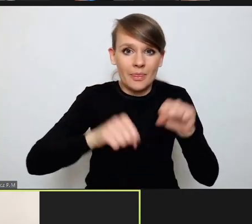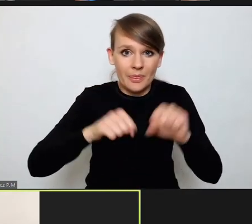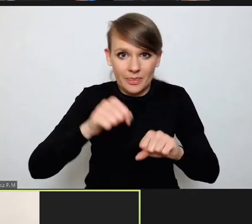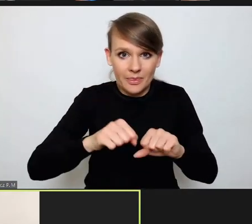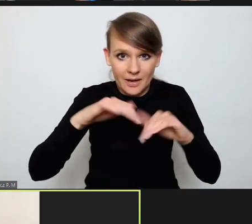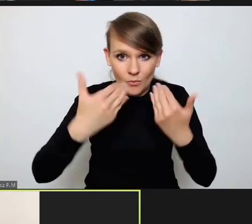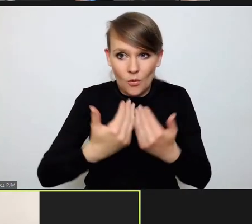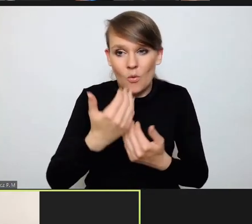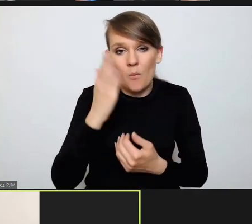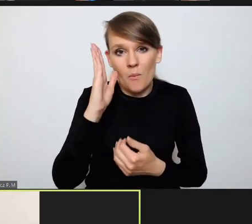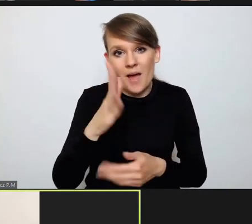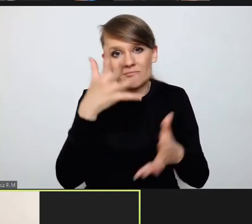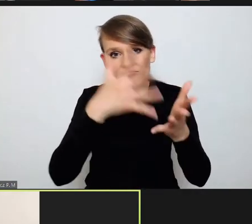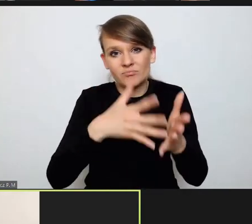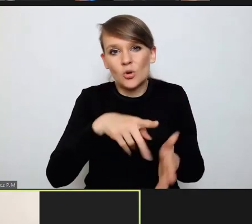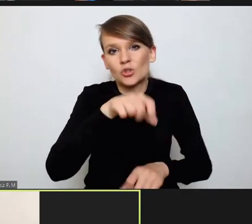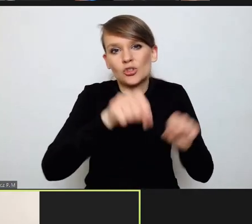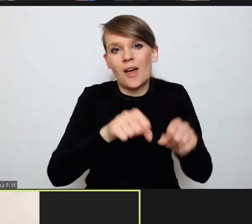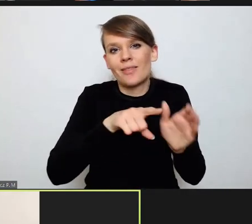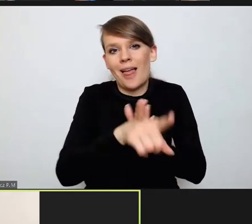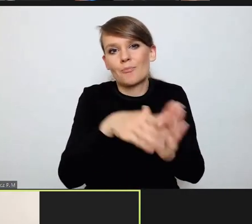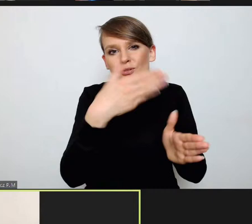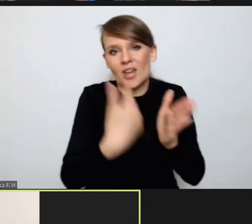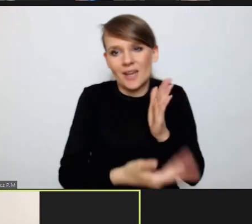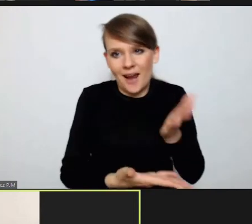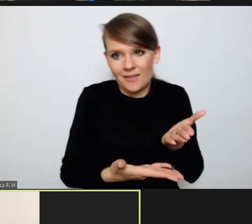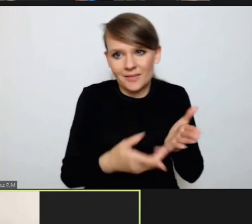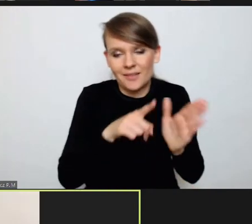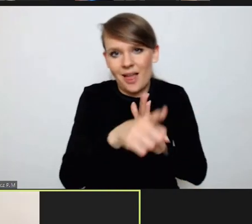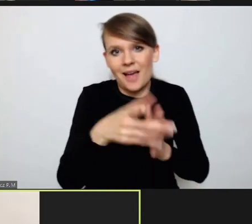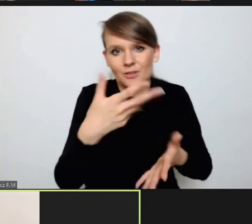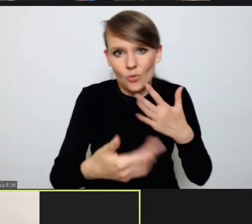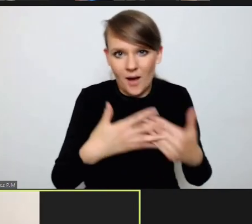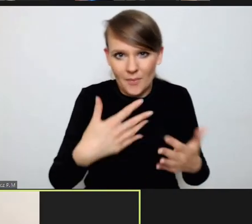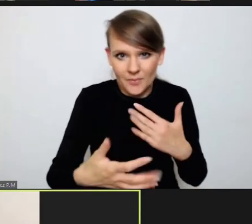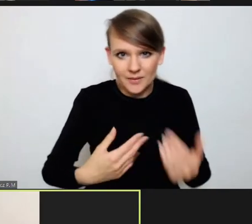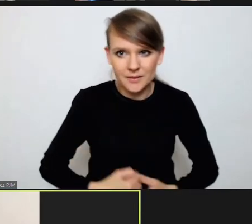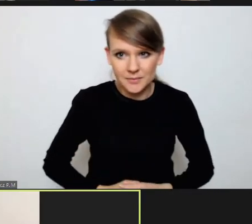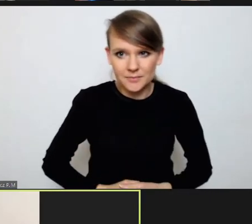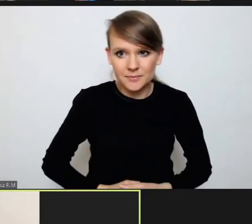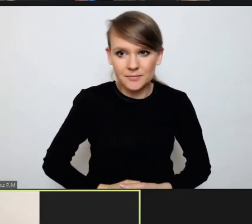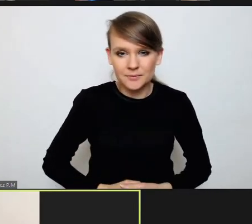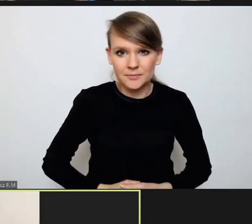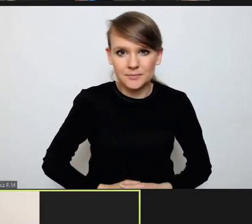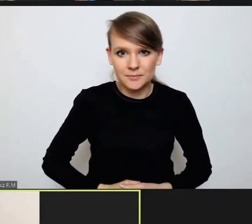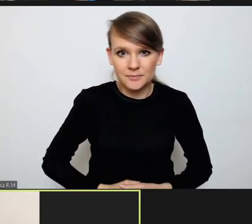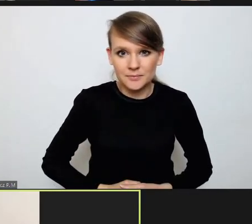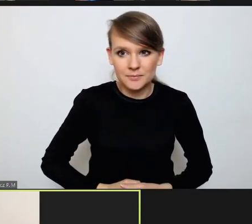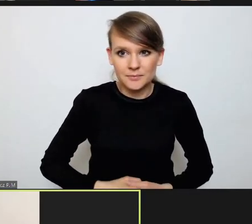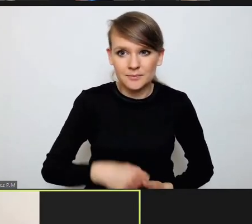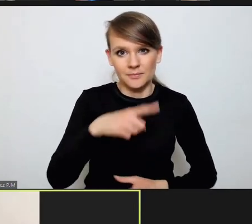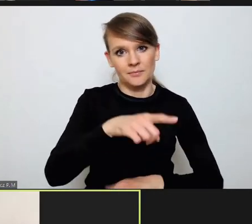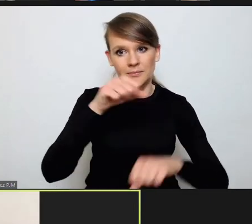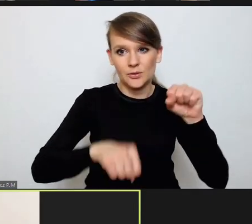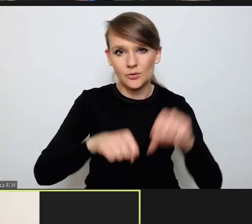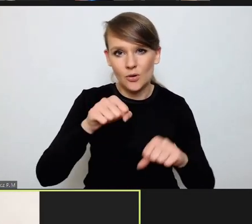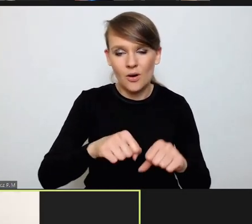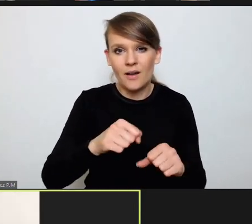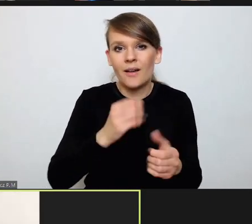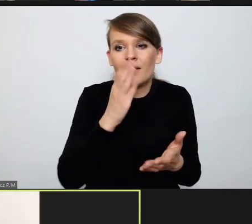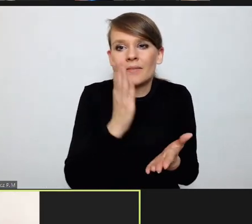za sąd dla przegranych i słabych. dla sąd, dla tylko